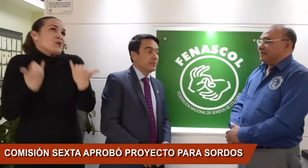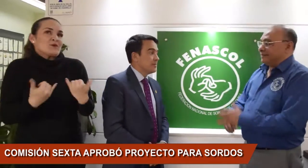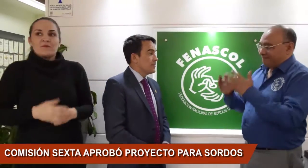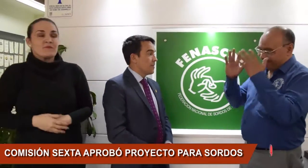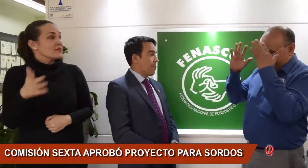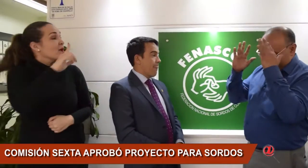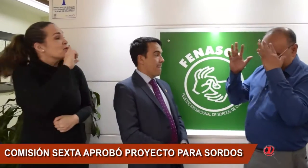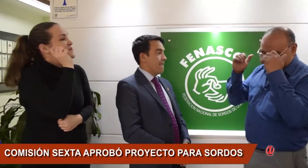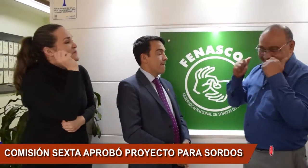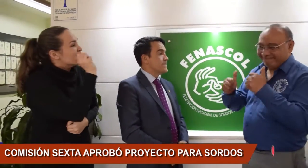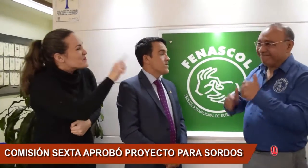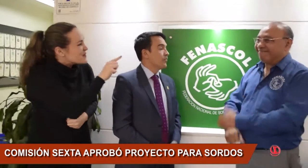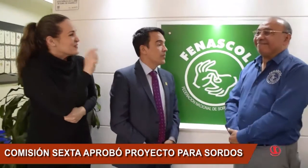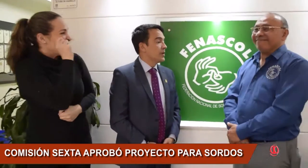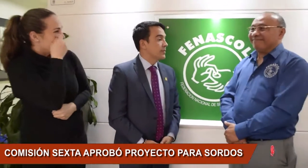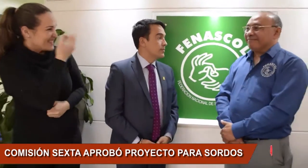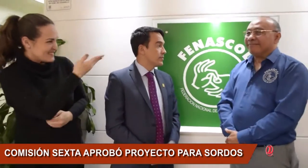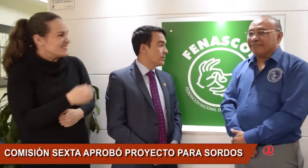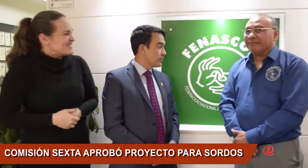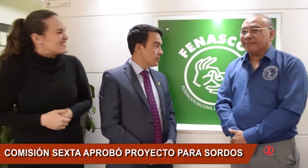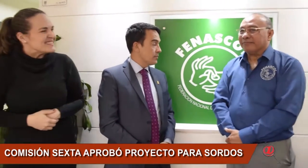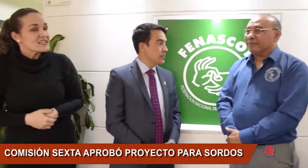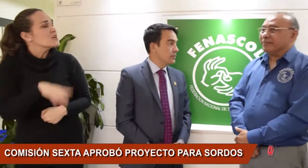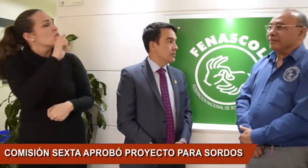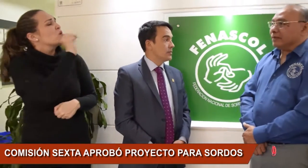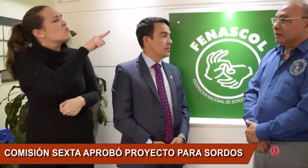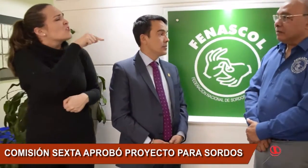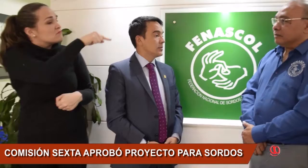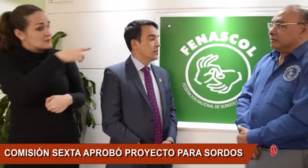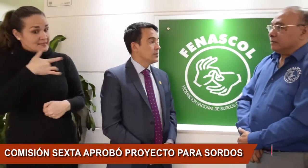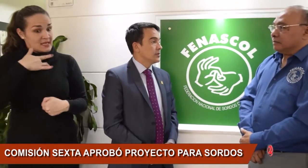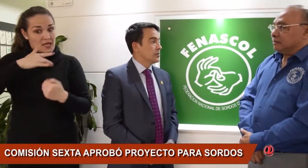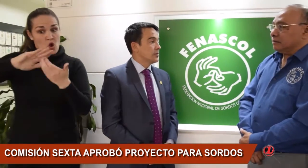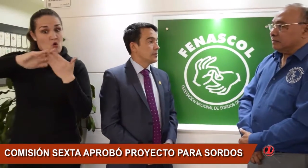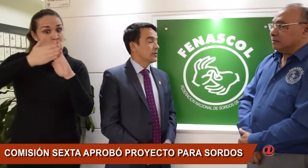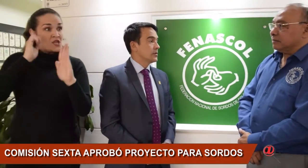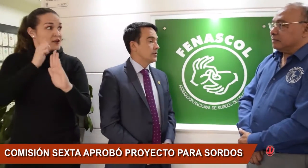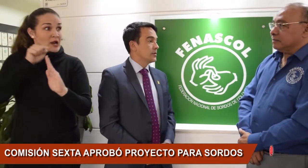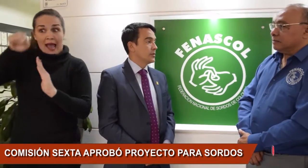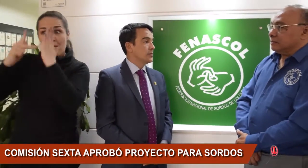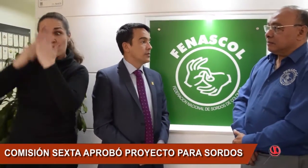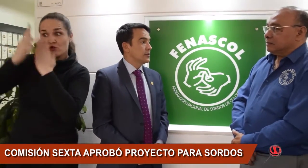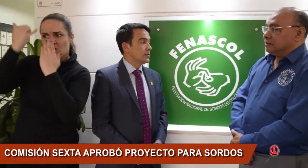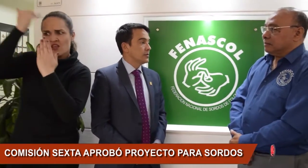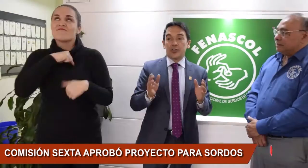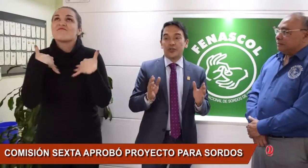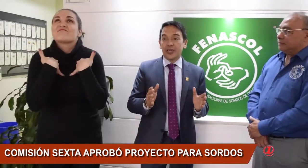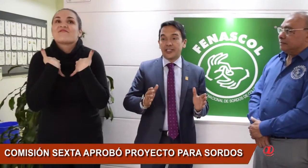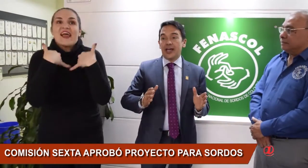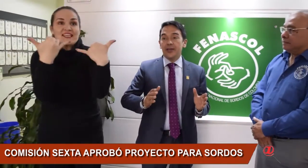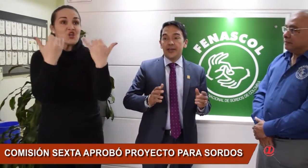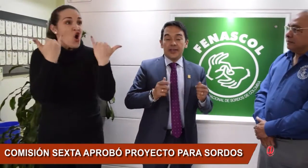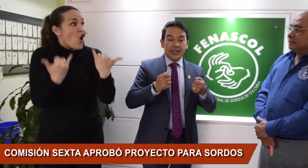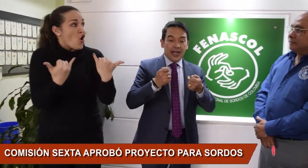La Comisión Sexta de la Cámara de Representantes aprobó en su primer debate el proyecto para ser más incluyente con la población que presenta problemas auditivos. La